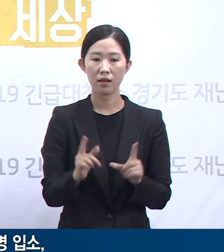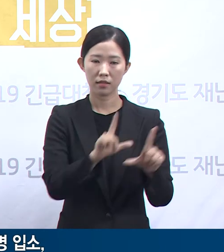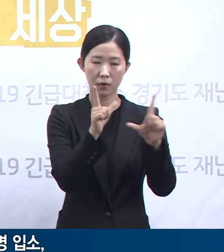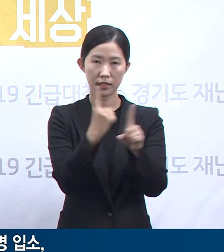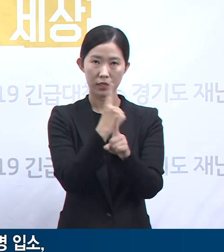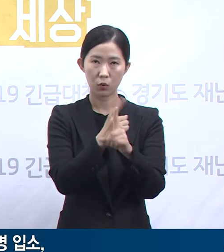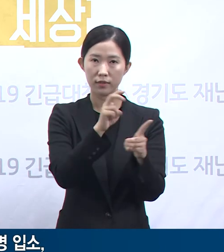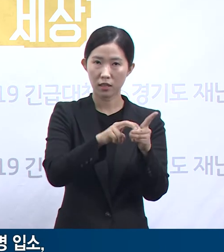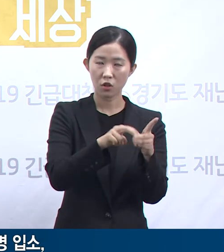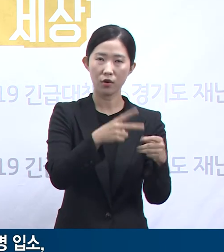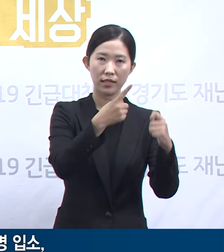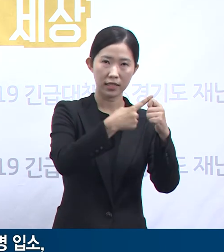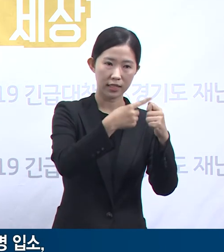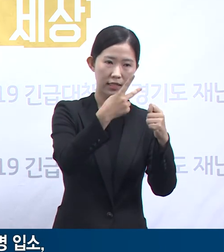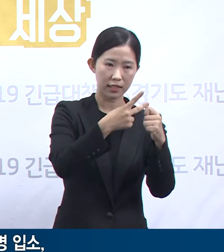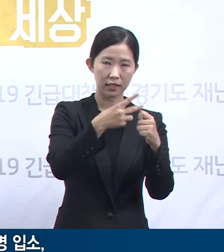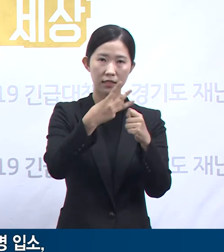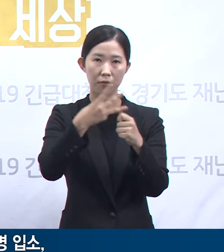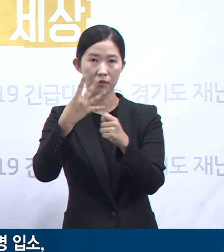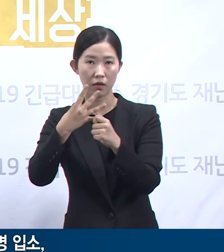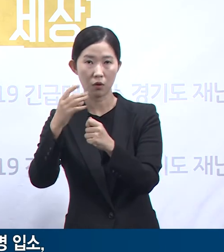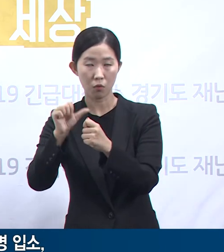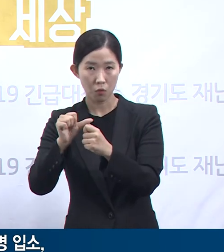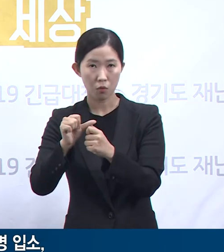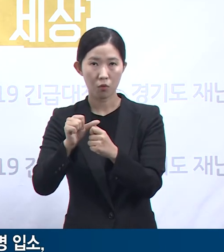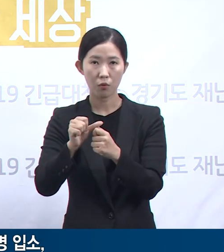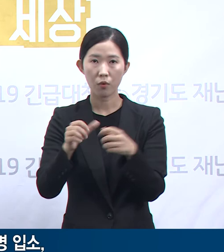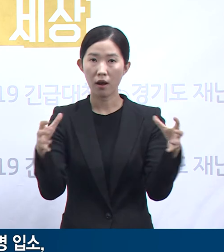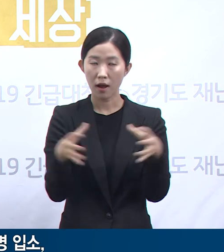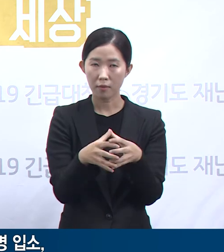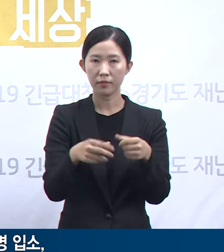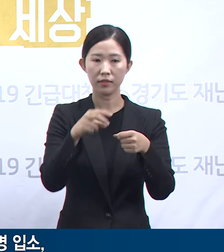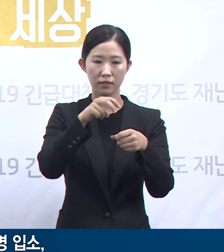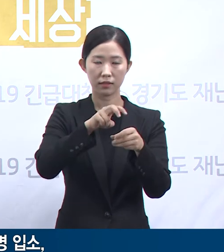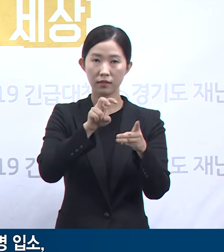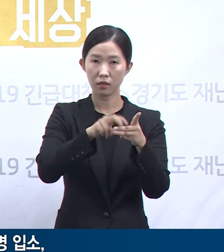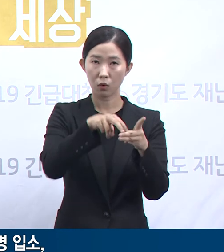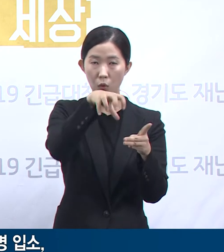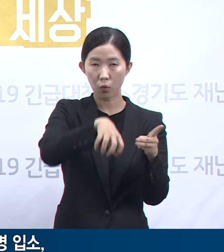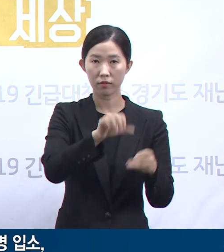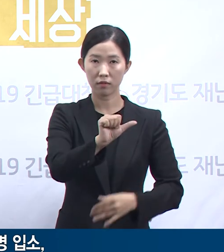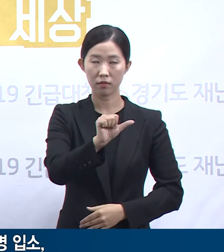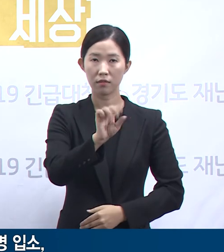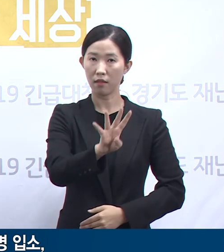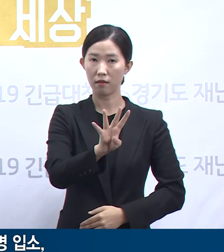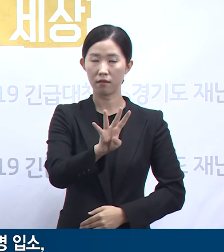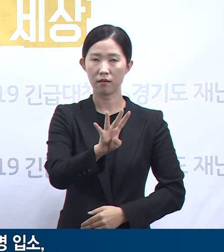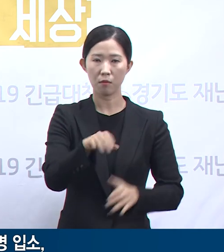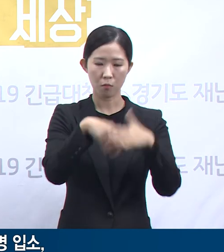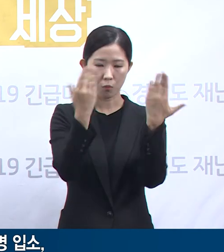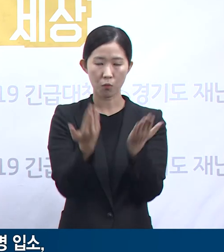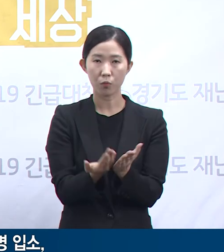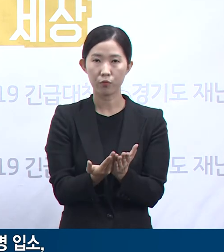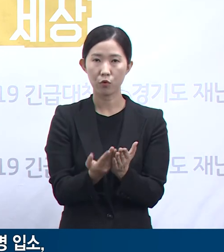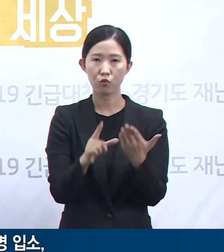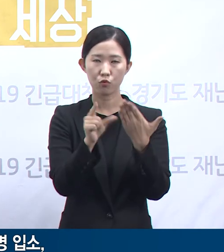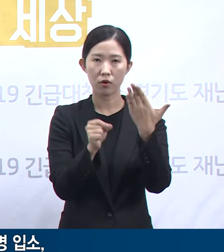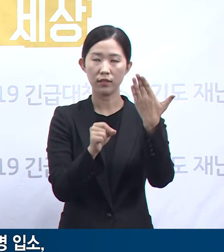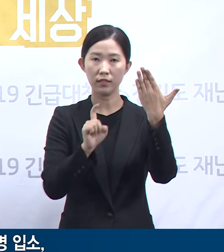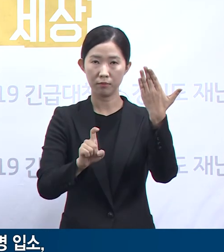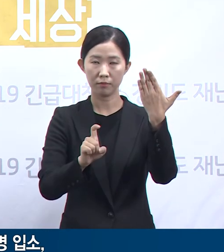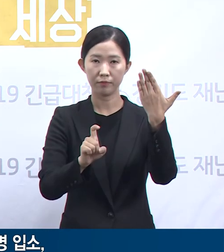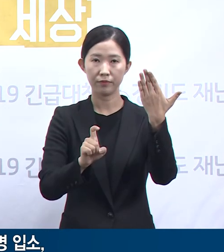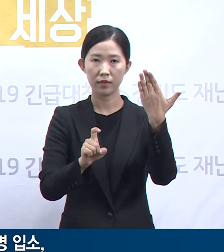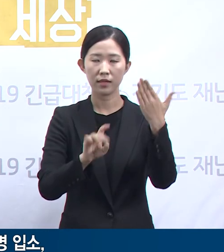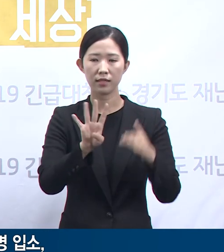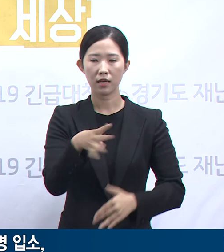제3호, 4호, 5호 생활치료센터 등 총 4개 센터에는 9월 10일 18시 기준으로 435명이